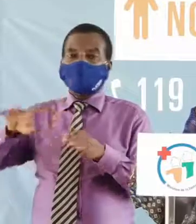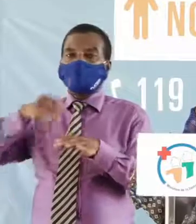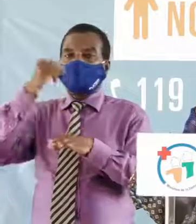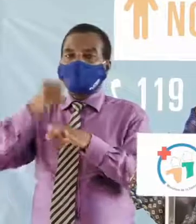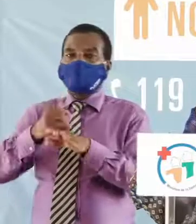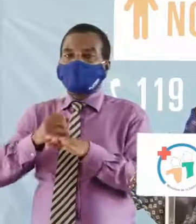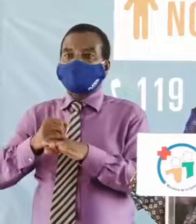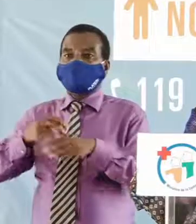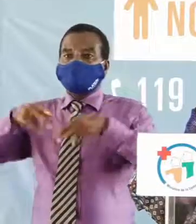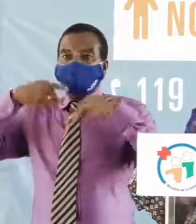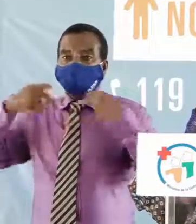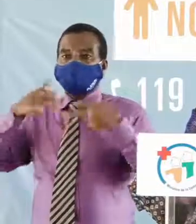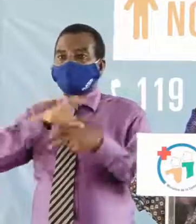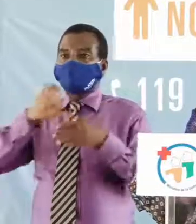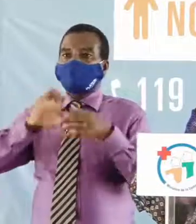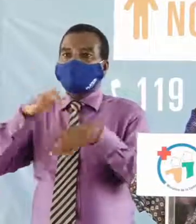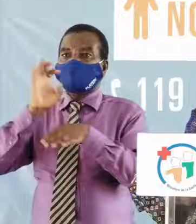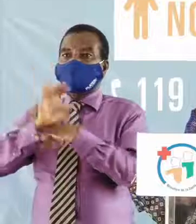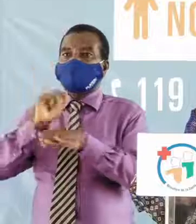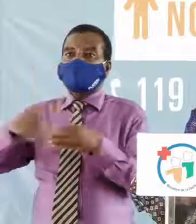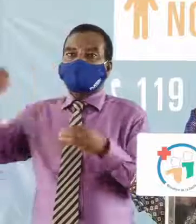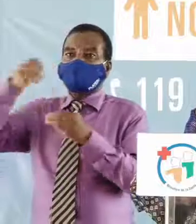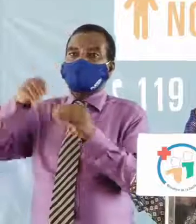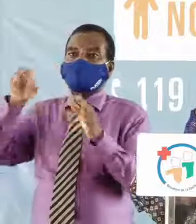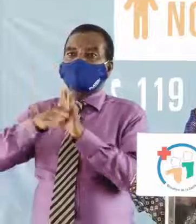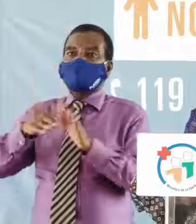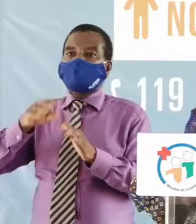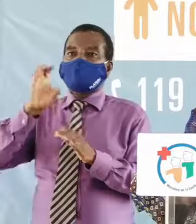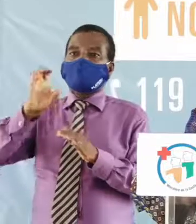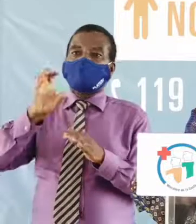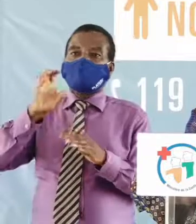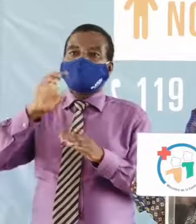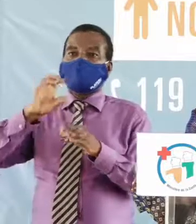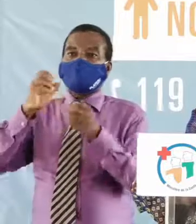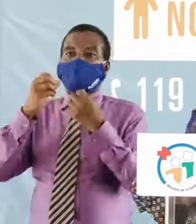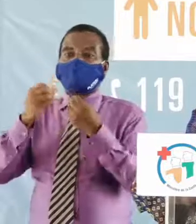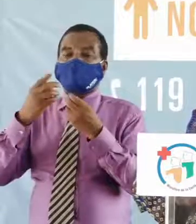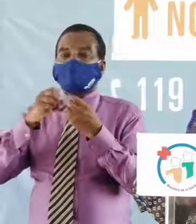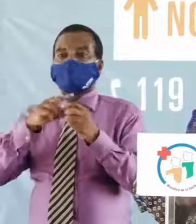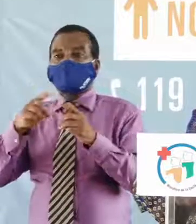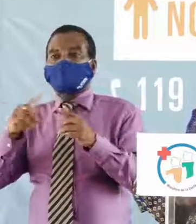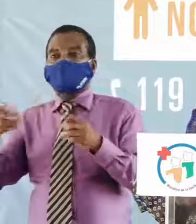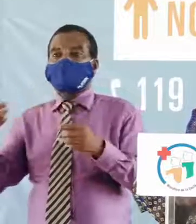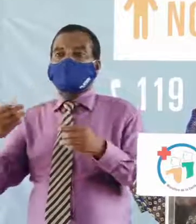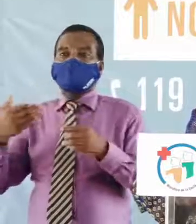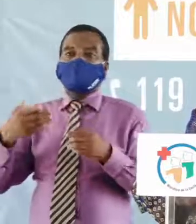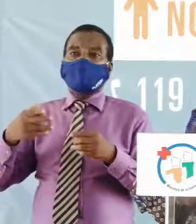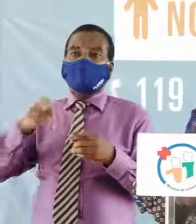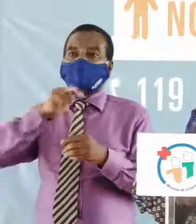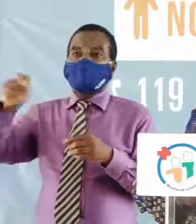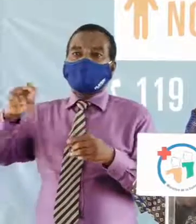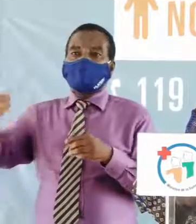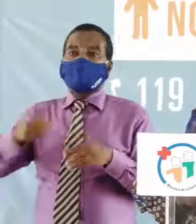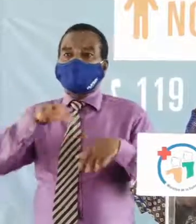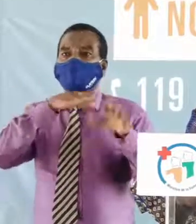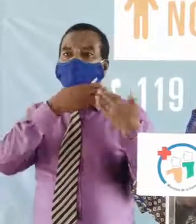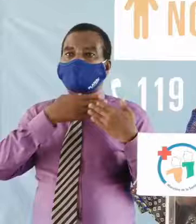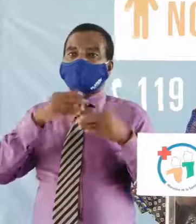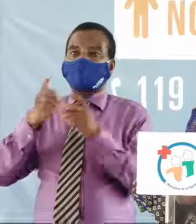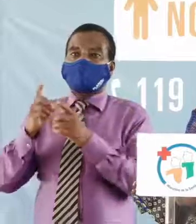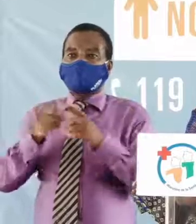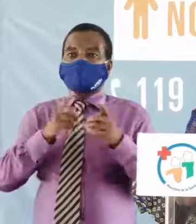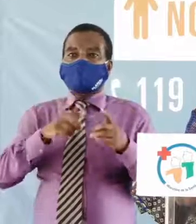passé de Côte d'Ivoire a été renforcé par Retrocy, le CEDRES et le laboratoire du CHU de Boaké. Au niveau de la prise en charge des